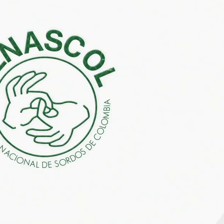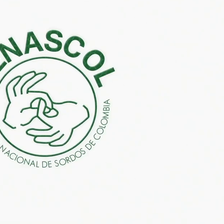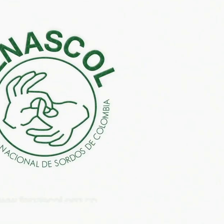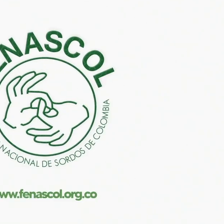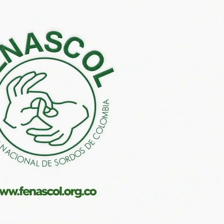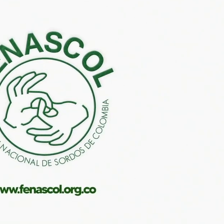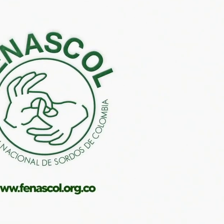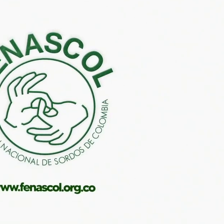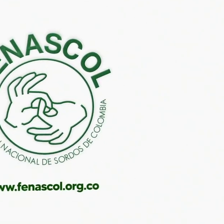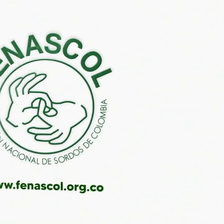NotiSignales.